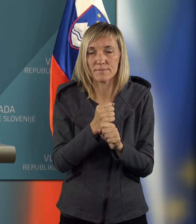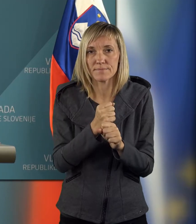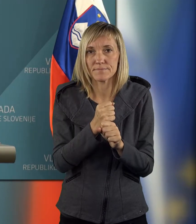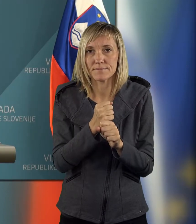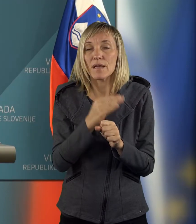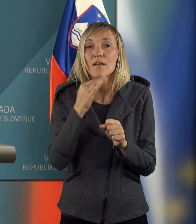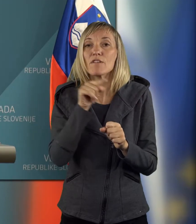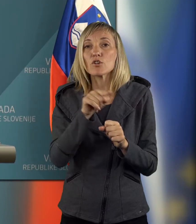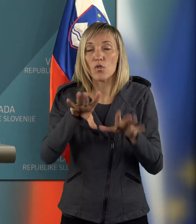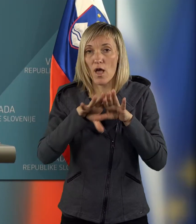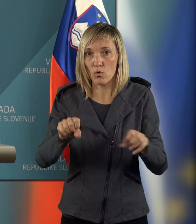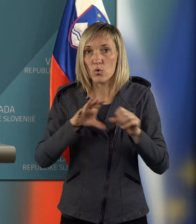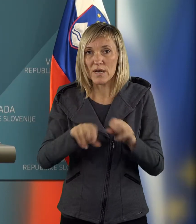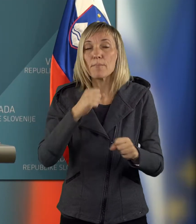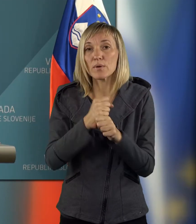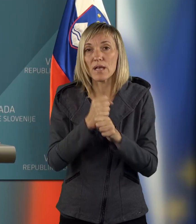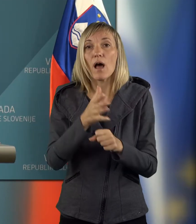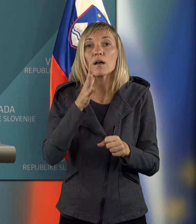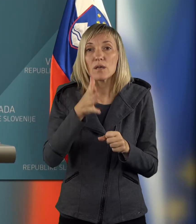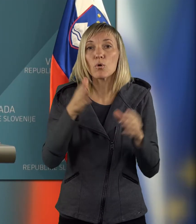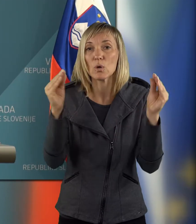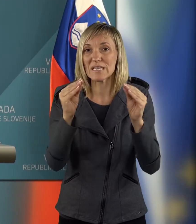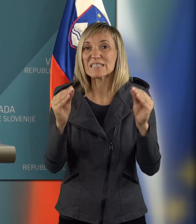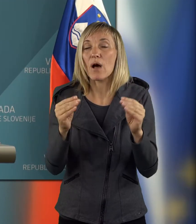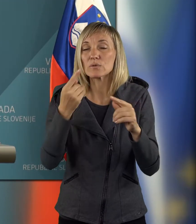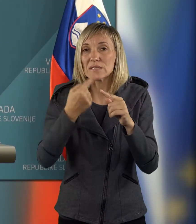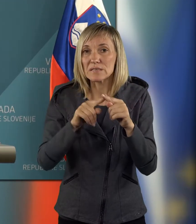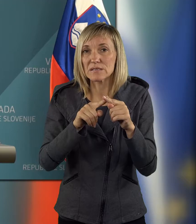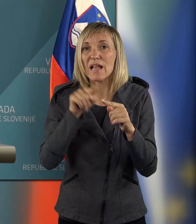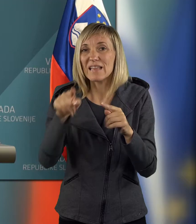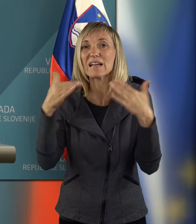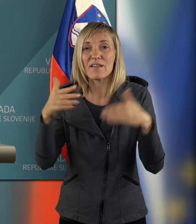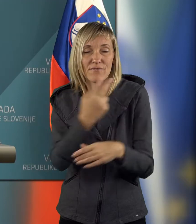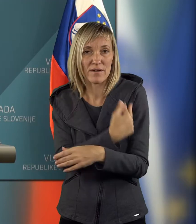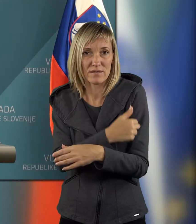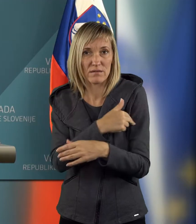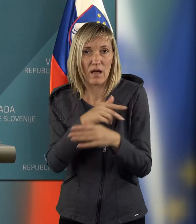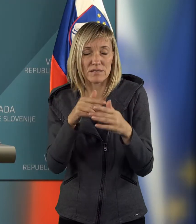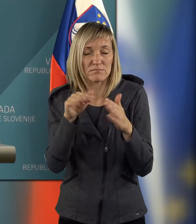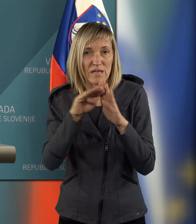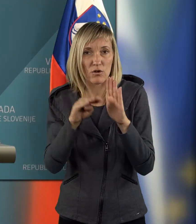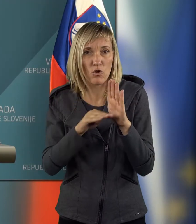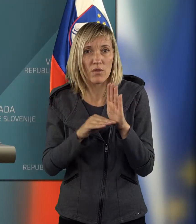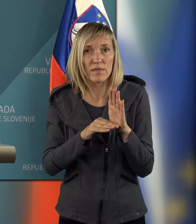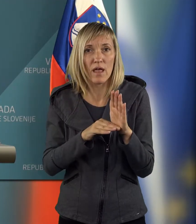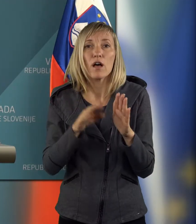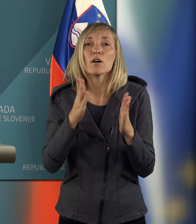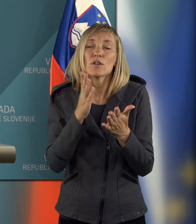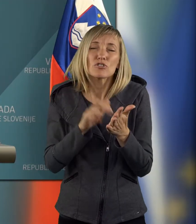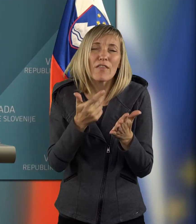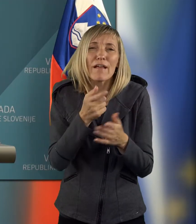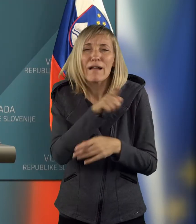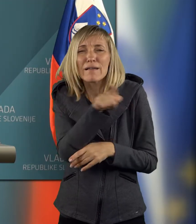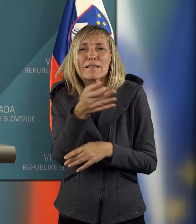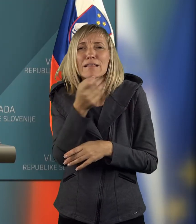teh ukrepov in dela, ki bodo sestavni del interventnega zakona s financam, že uskladili, pa potrpite